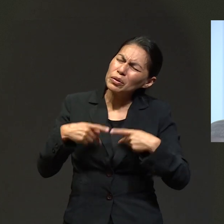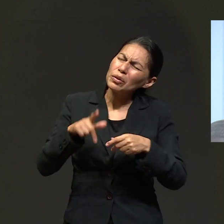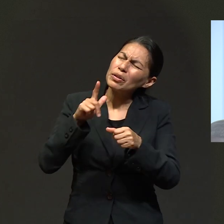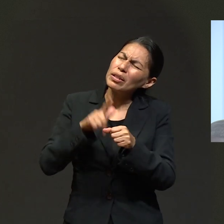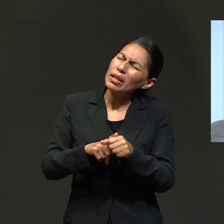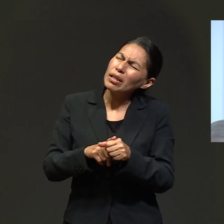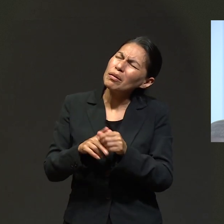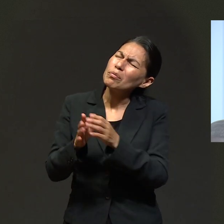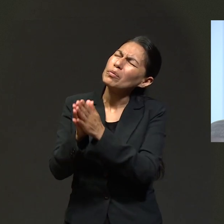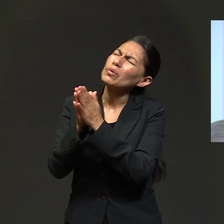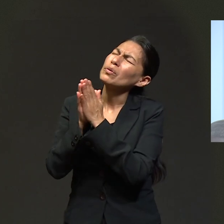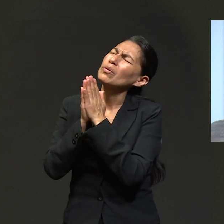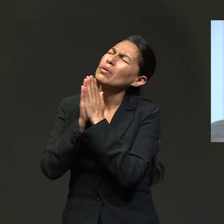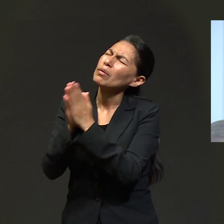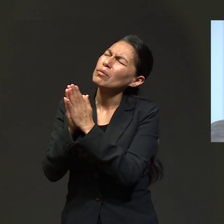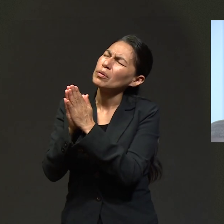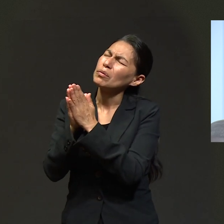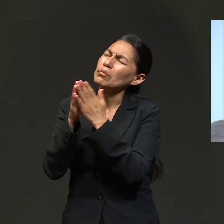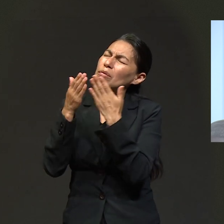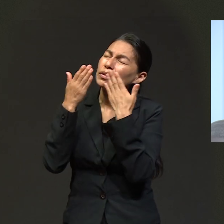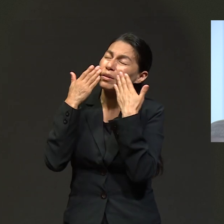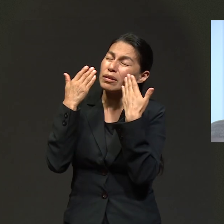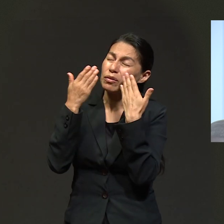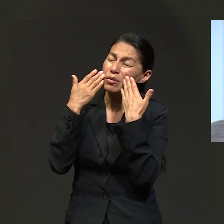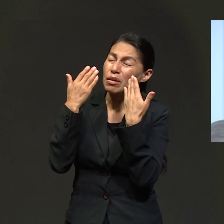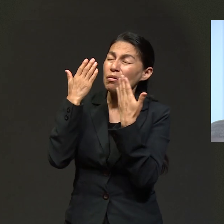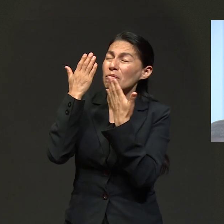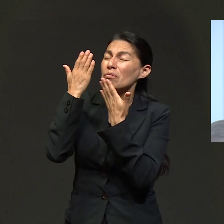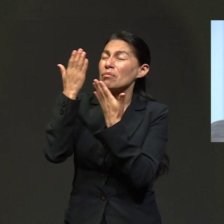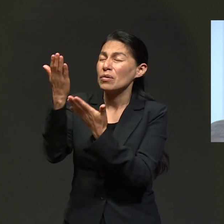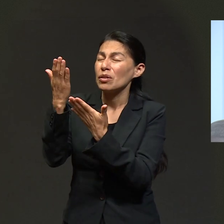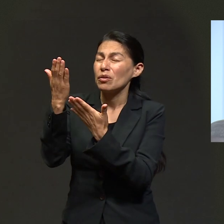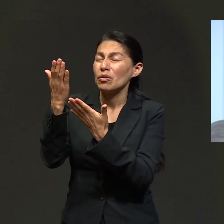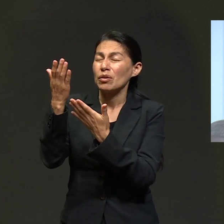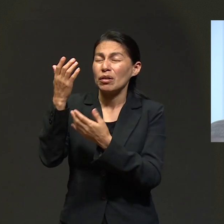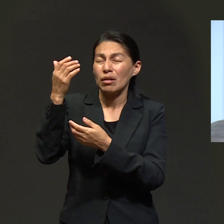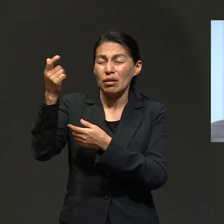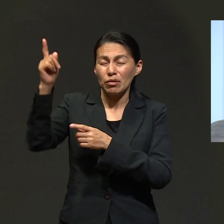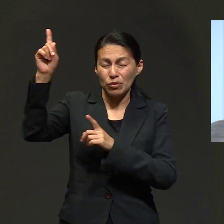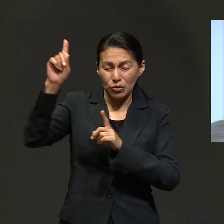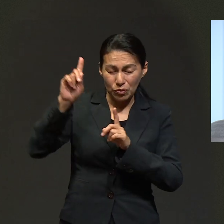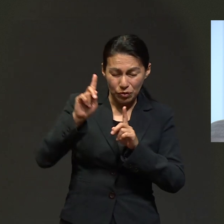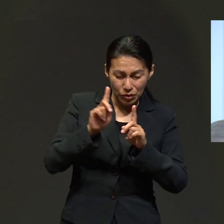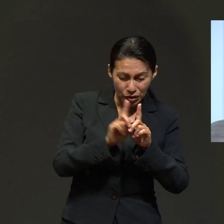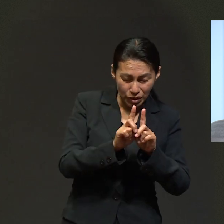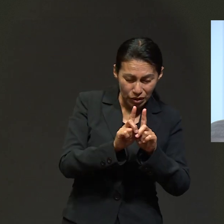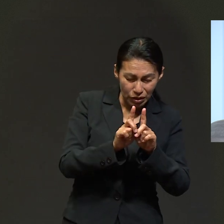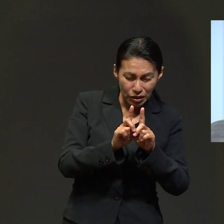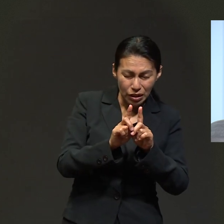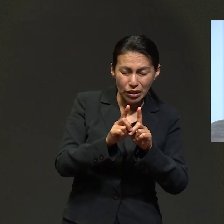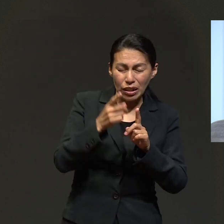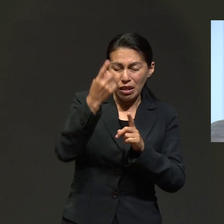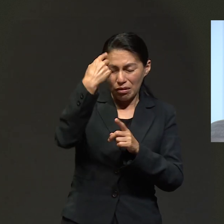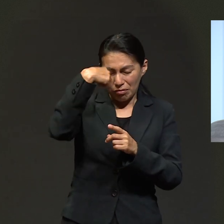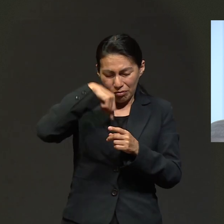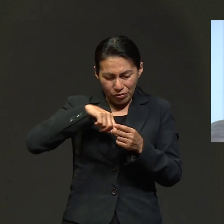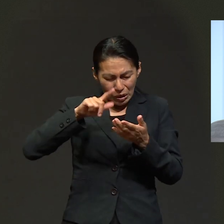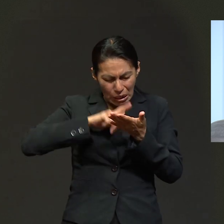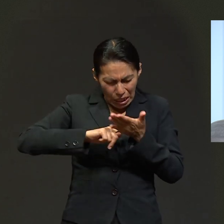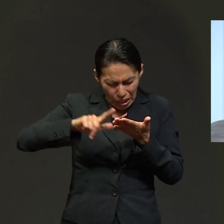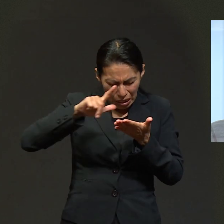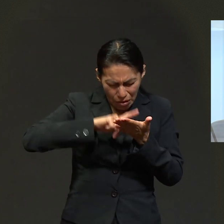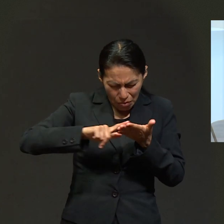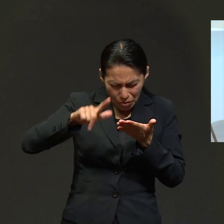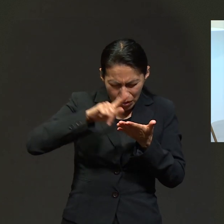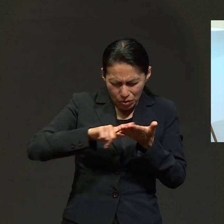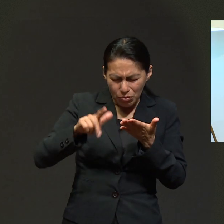que te quedes con nosotros y que nos limpies a cada instante con la sangre que derramaste en la cruz del Calvario. Amén. En los méritos